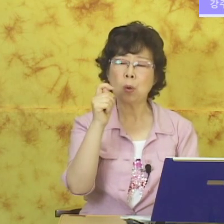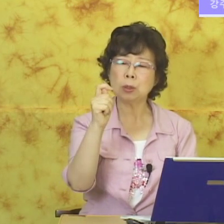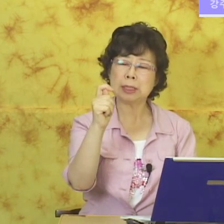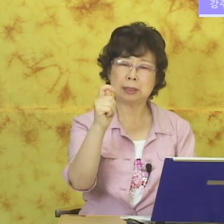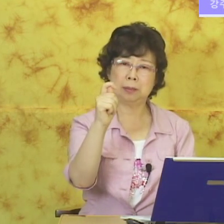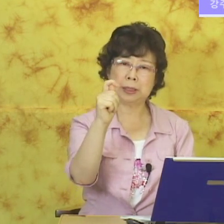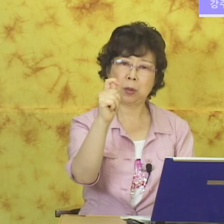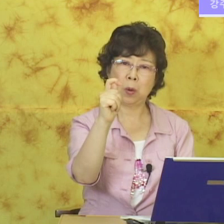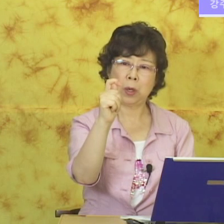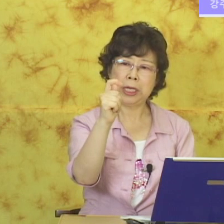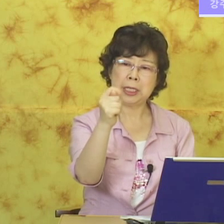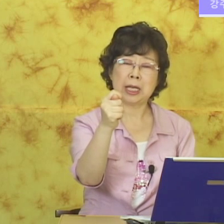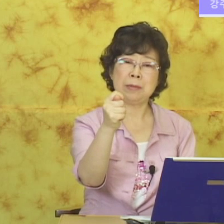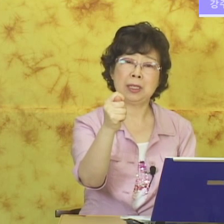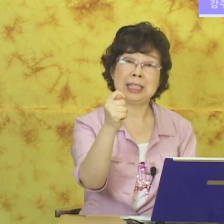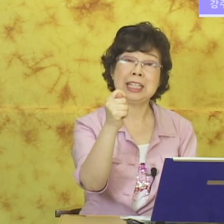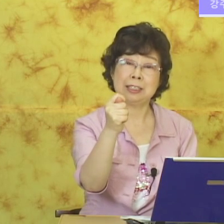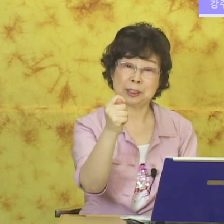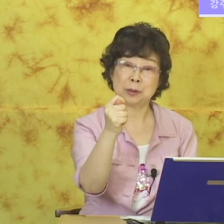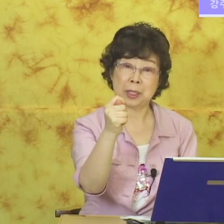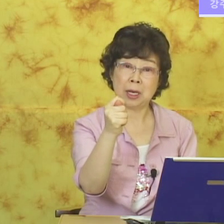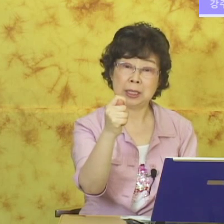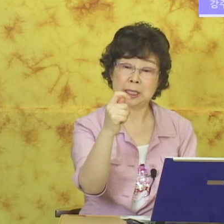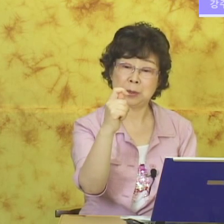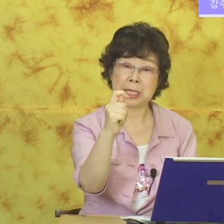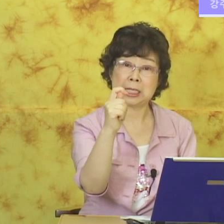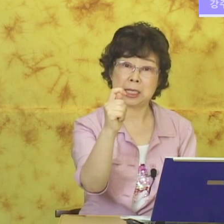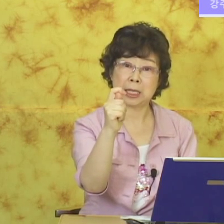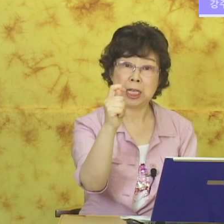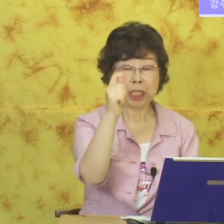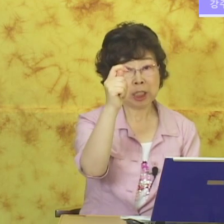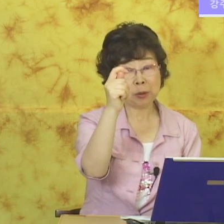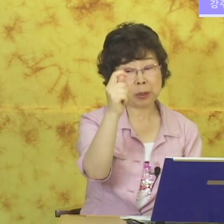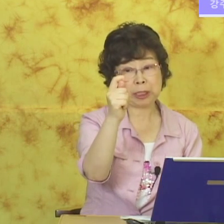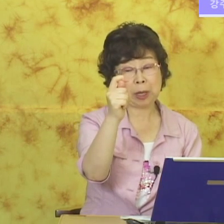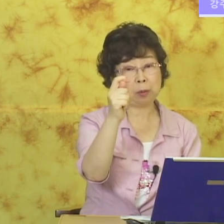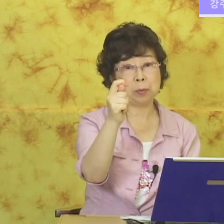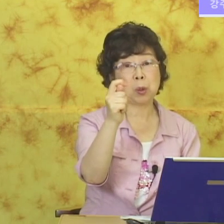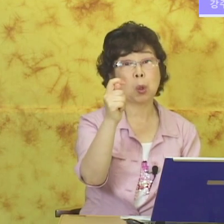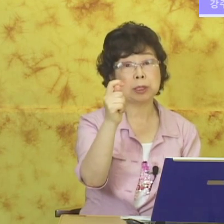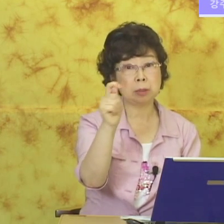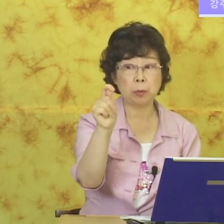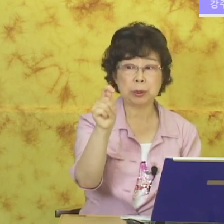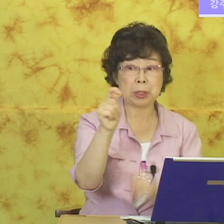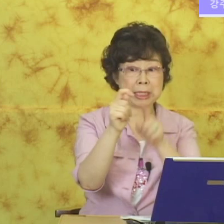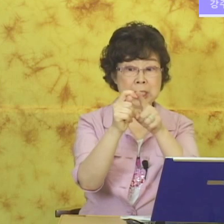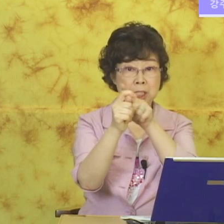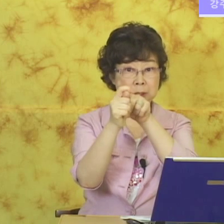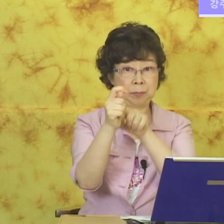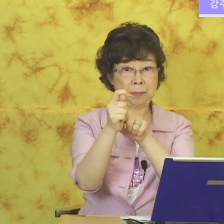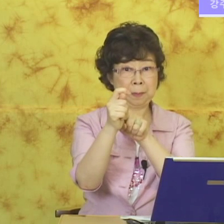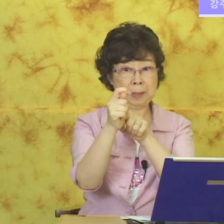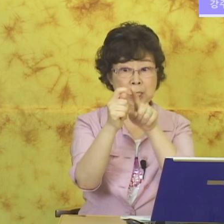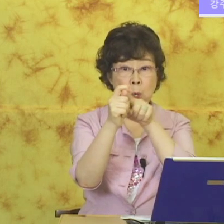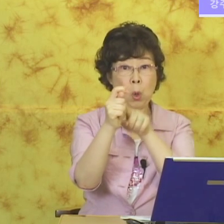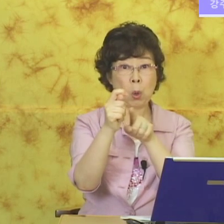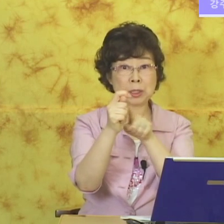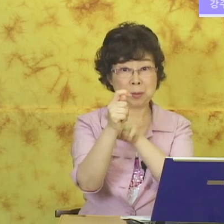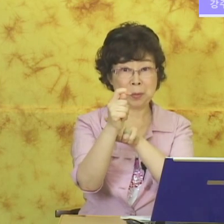호 고자처럼. 고 이렇게 하면 T였고요. 우리나라에서 이렇게. 이것도 지화로 보면 고처럼 보이죠. 기억, 오처럼